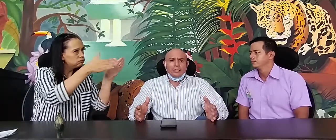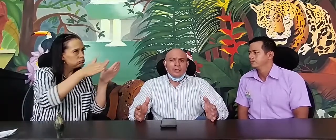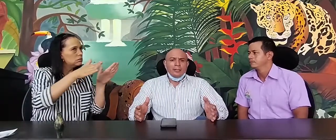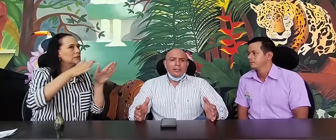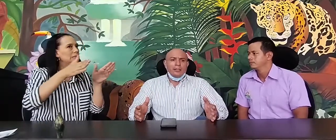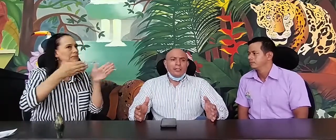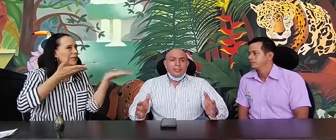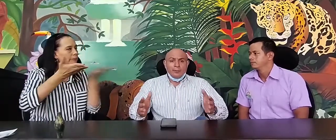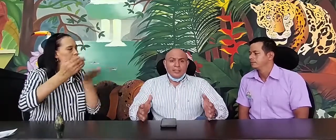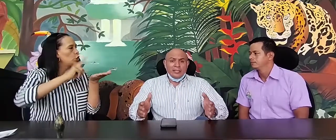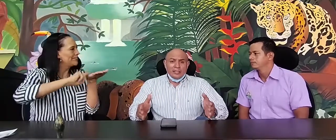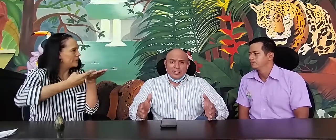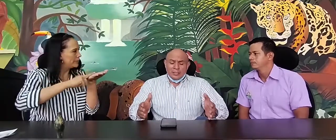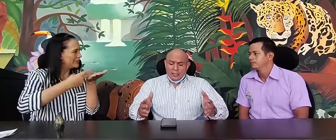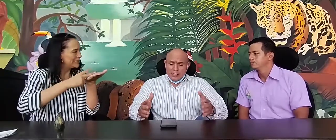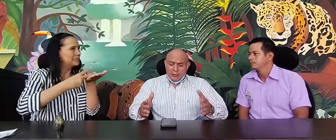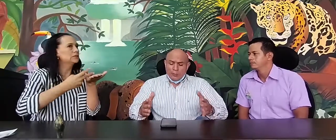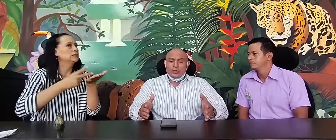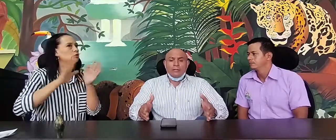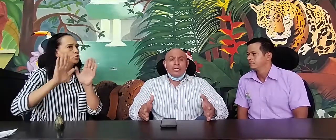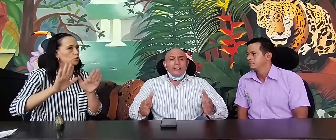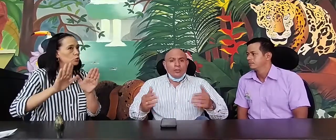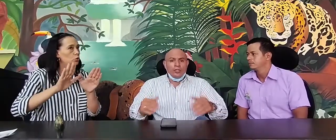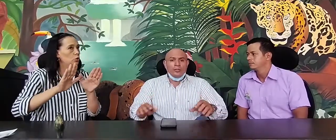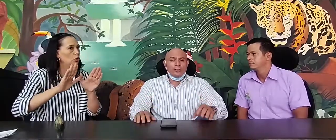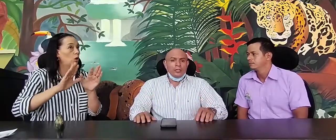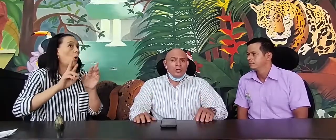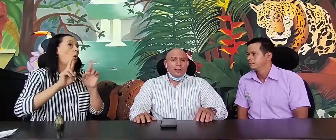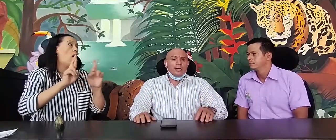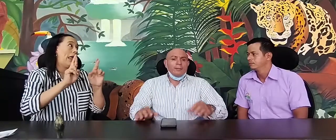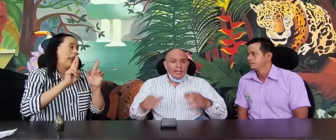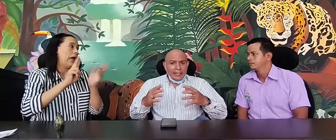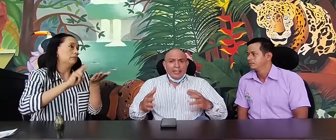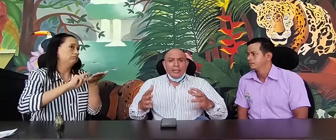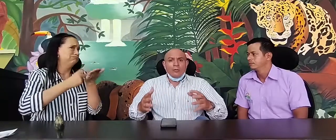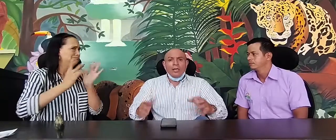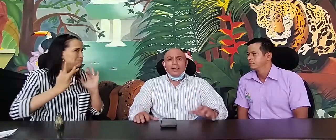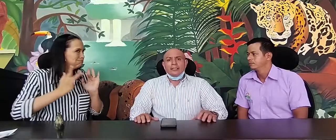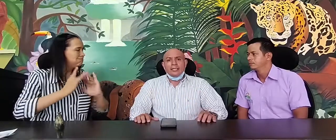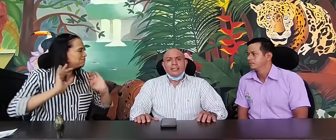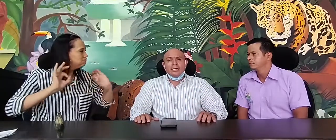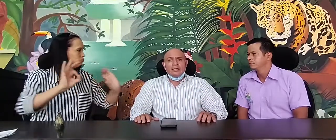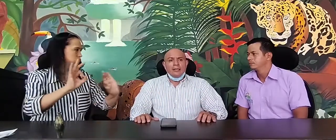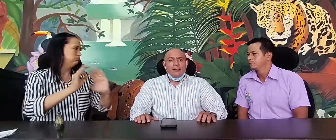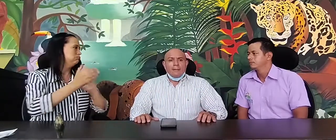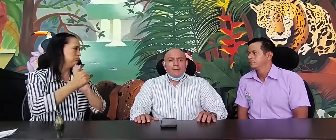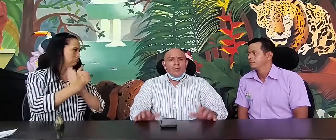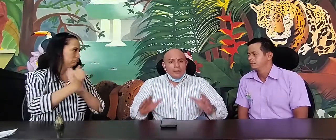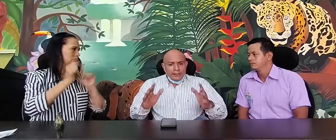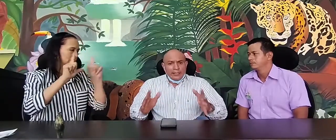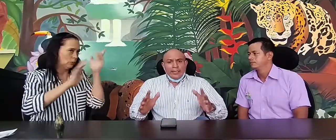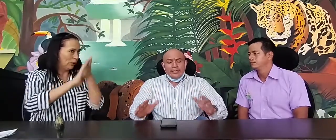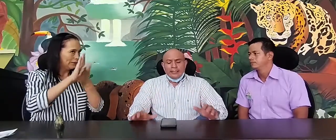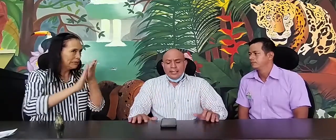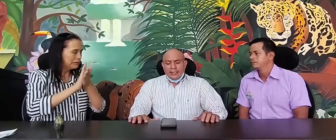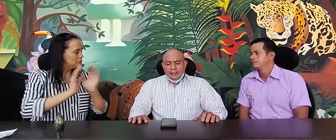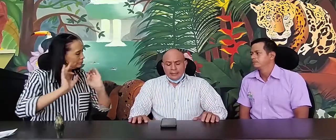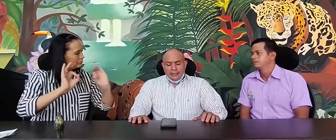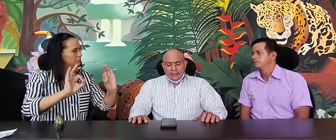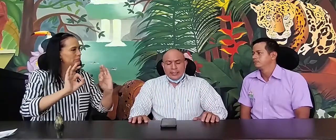intérpretes en lo posible idóneos que manejen el lenguaje de señas, con el fin de garantizarles este